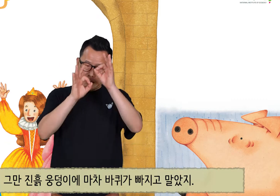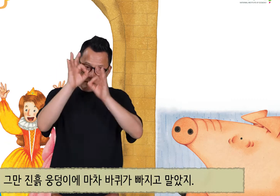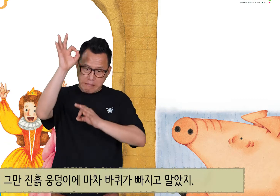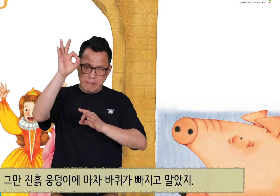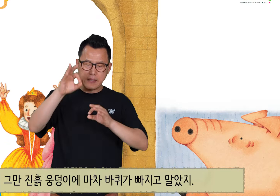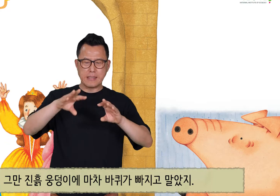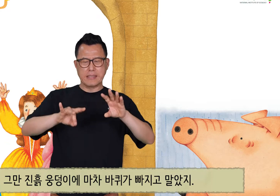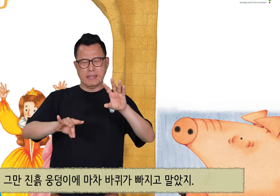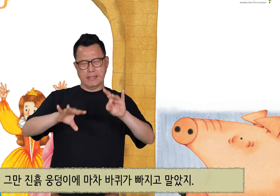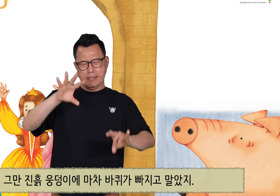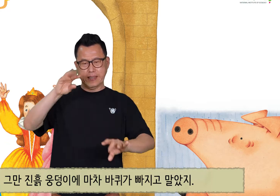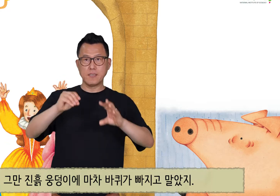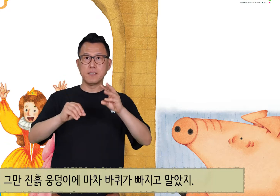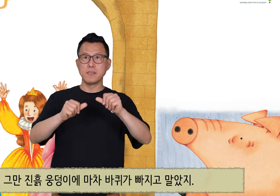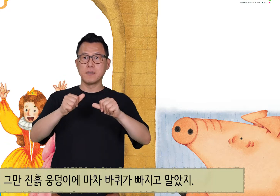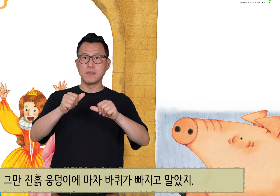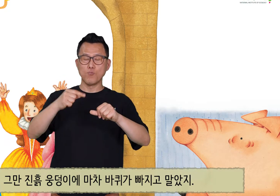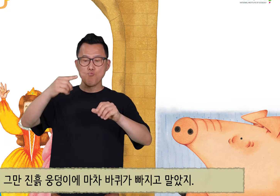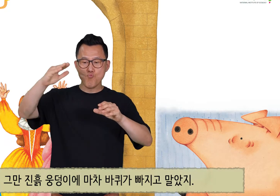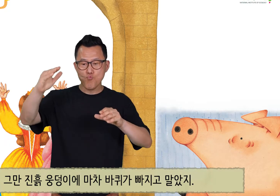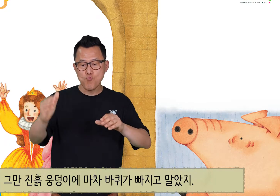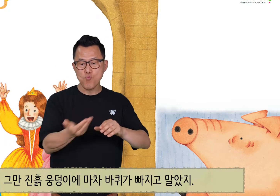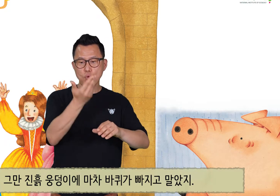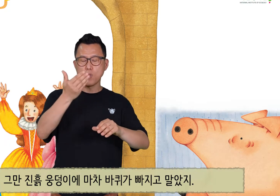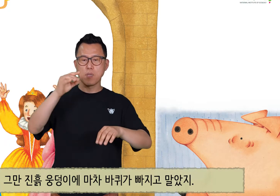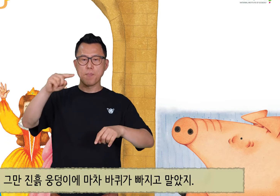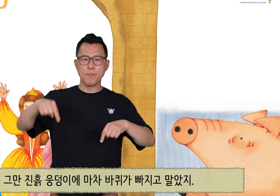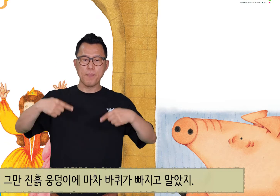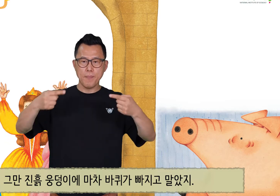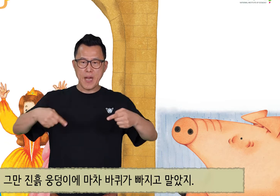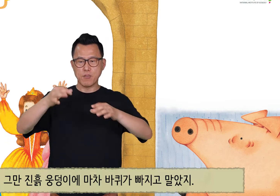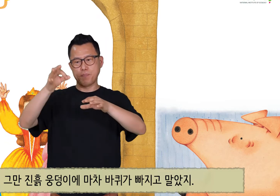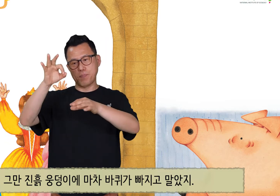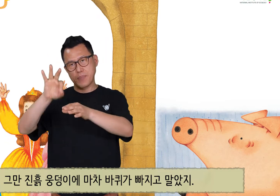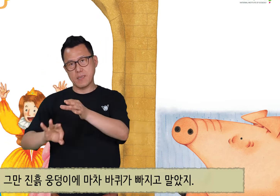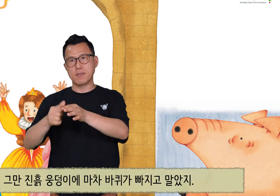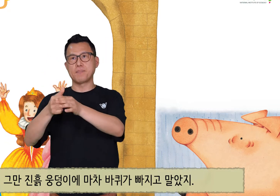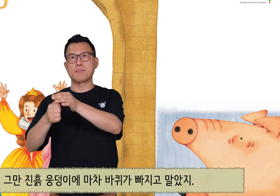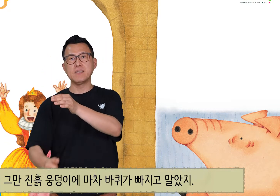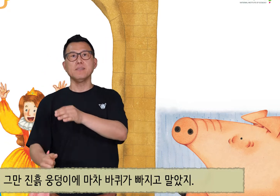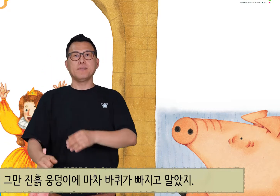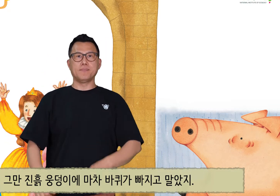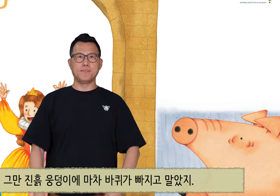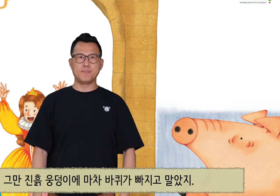그만 진흙 웅덩이에 마차바퀴가 빠지고 말았지.